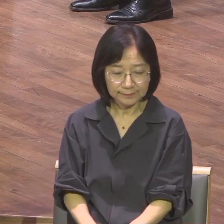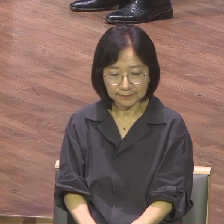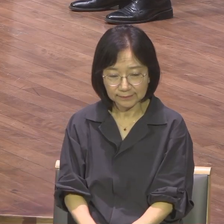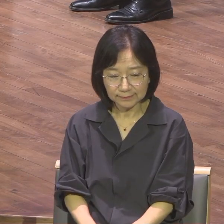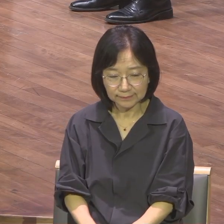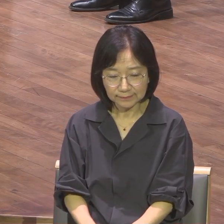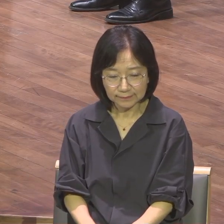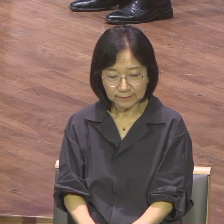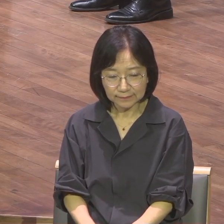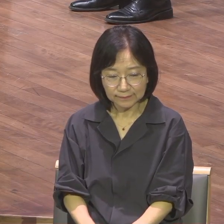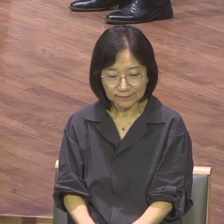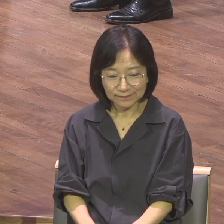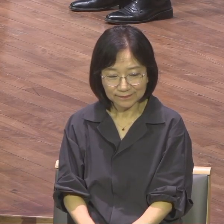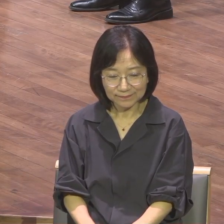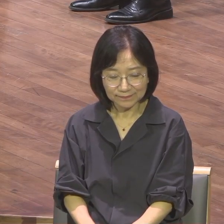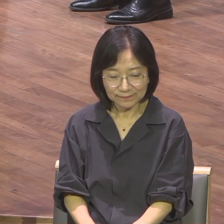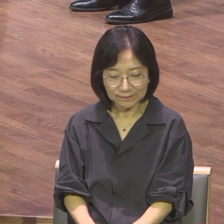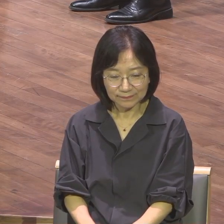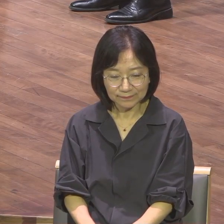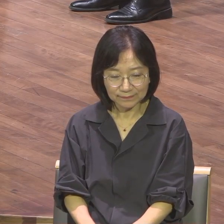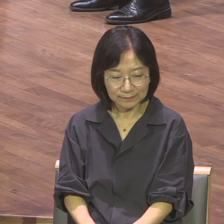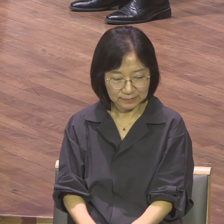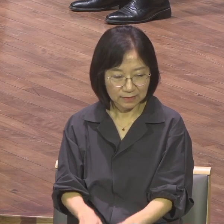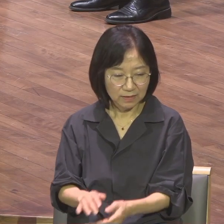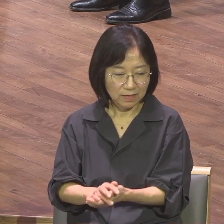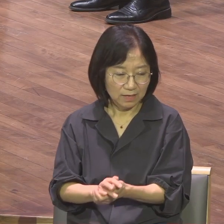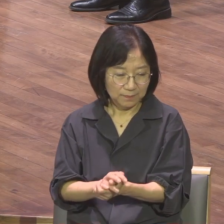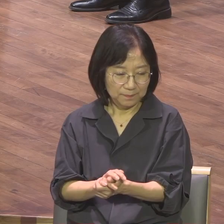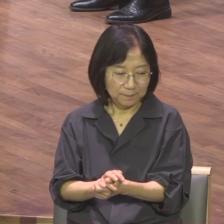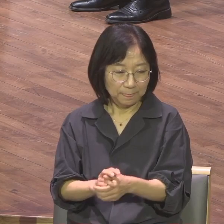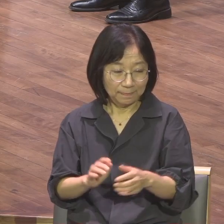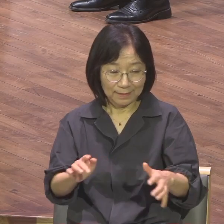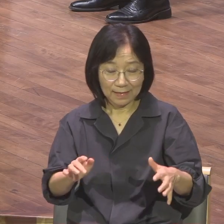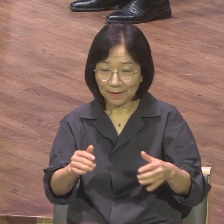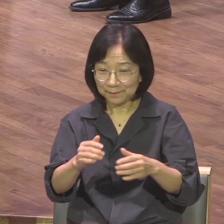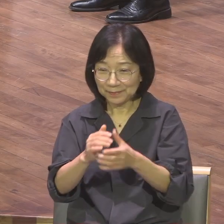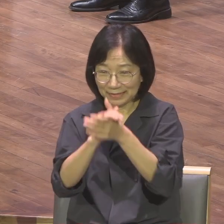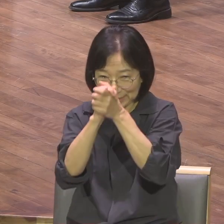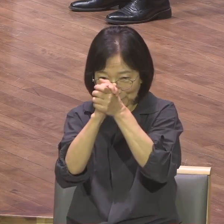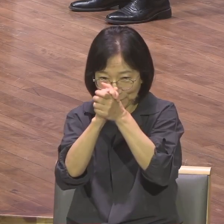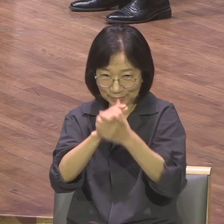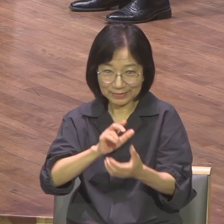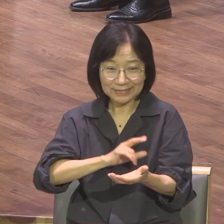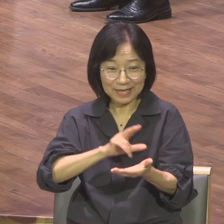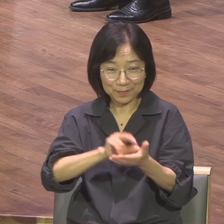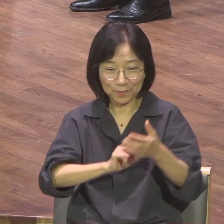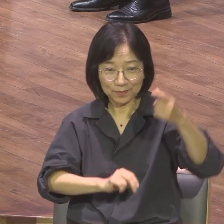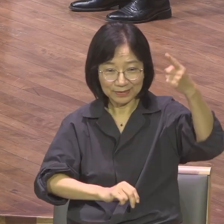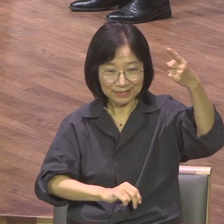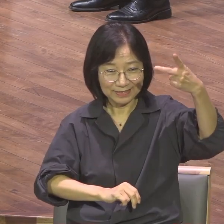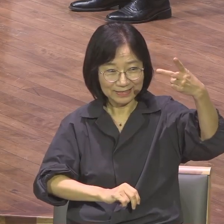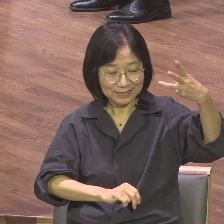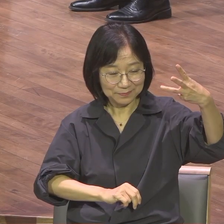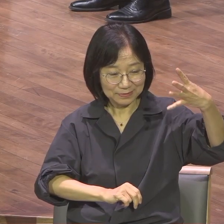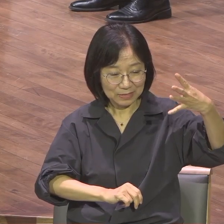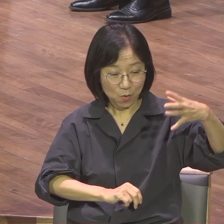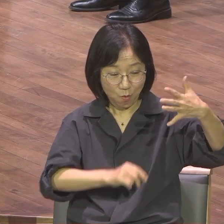이제 우리 같이 함께 중복 기도하기를 원합니다 여러분 화면 보시면서 우리 세계 랩몬트 대회 이후에 우리 랩몬트 위원회 여름